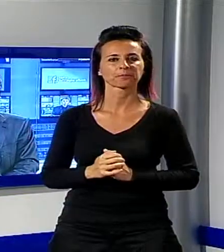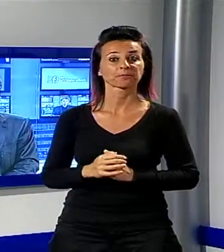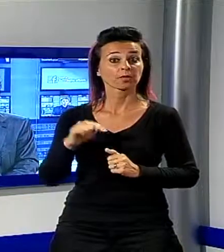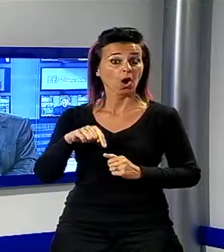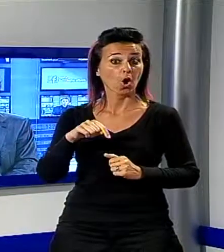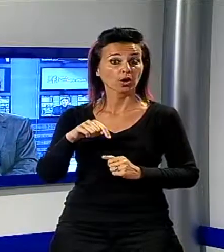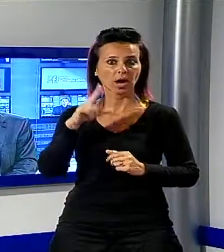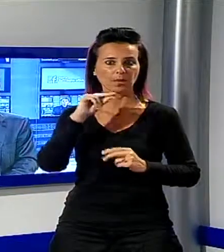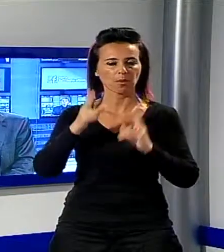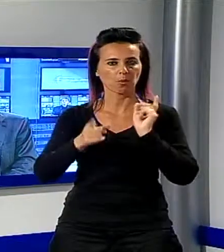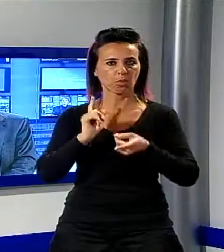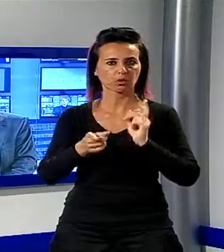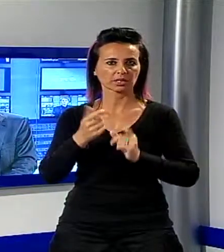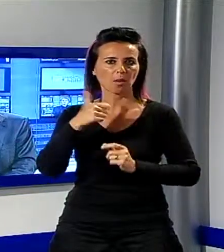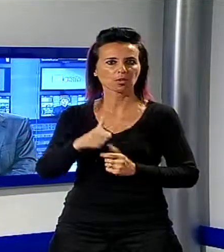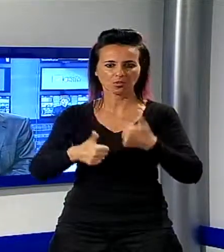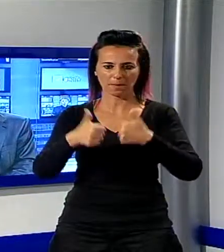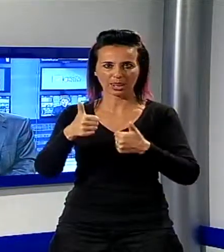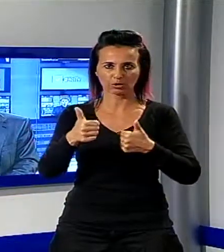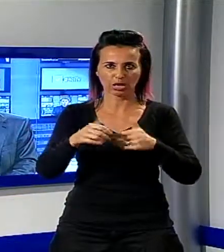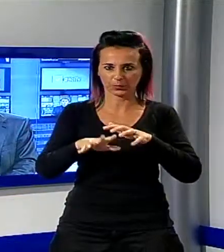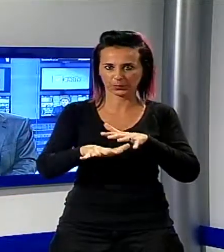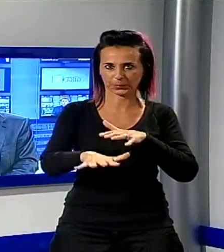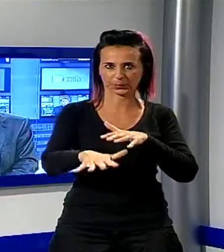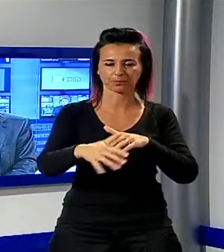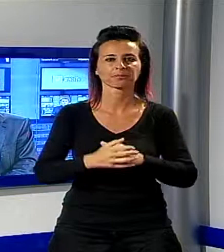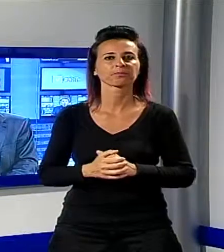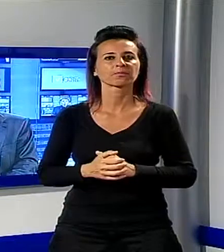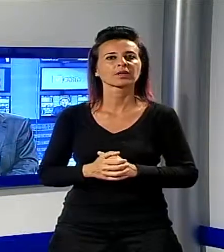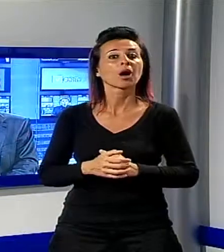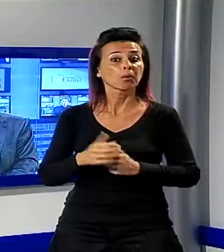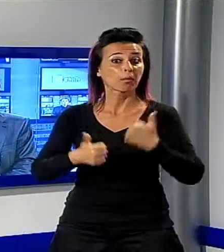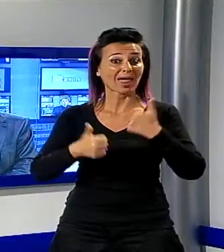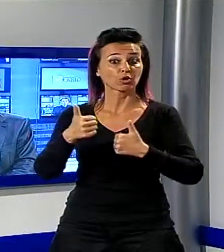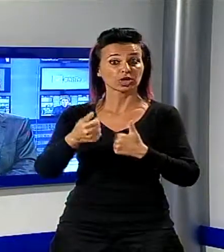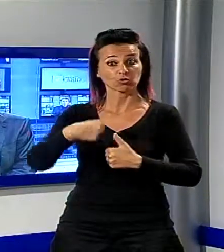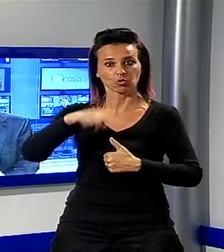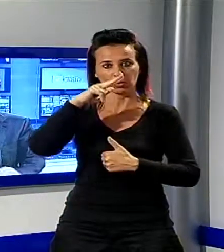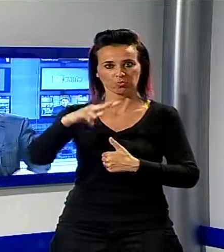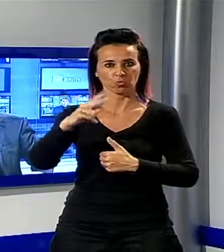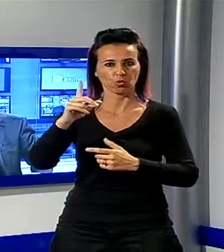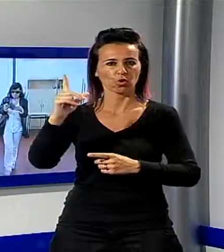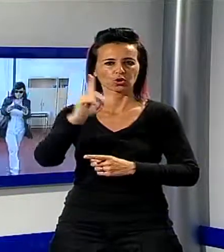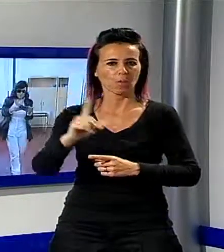Viareggio e Pietrasanta. Ballottaggio che domenica sera Noi TV seguirà in diretta.